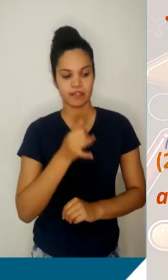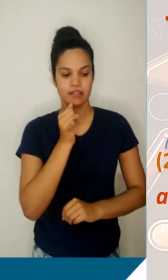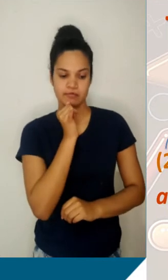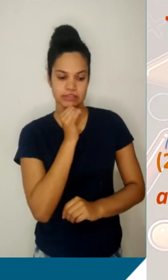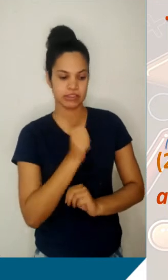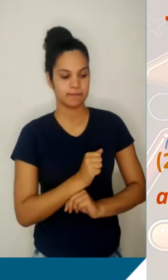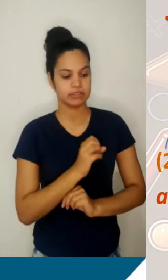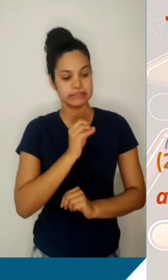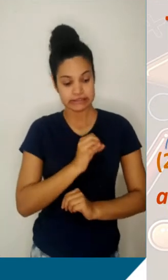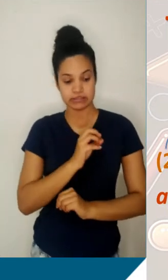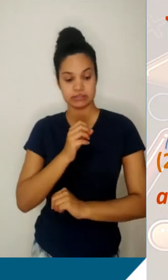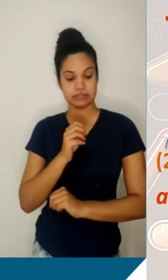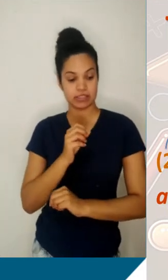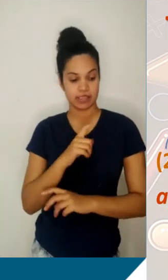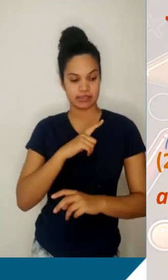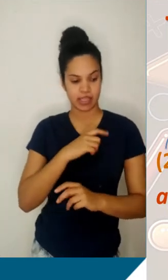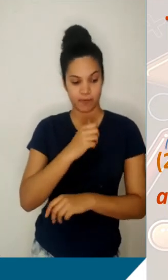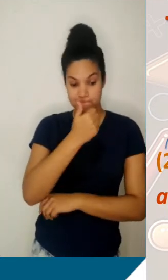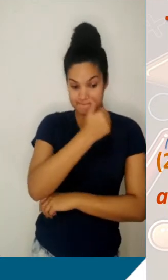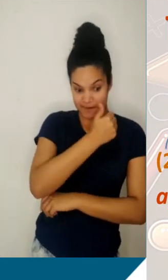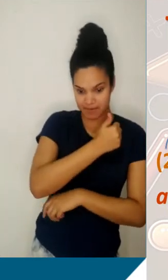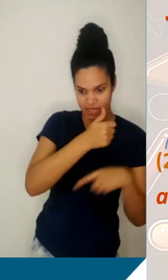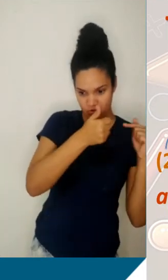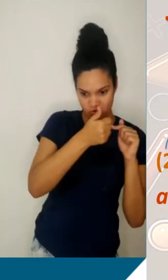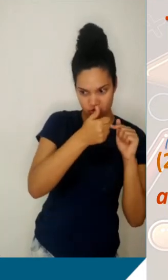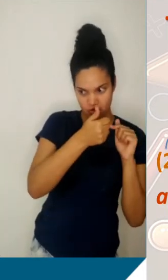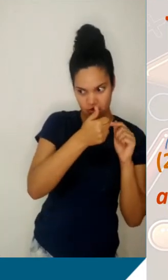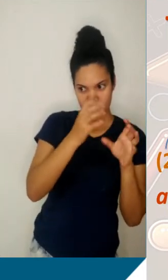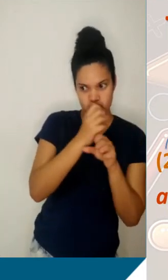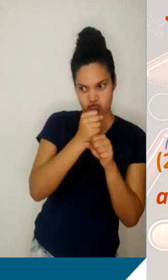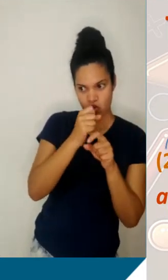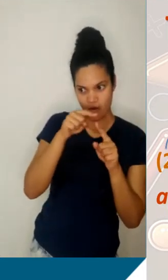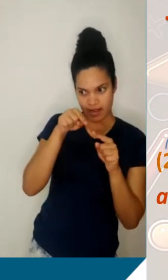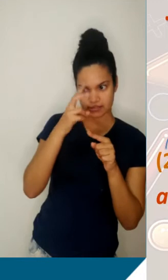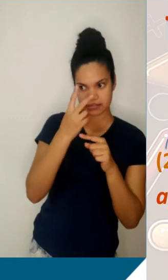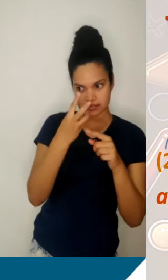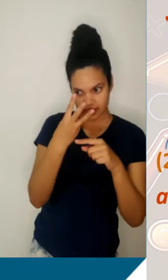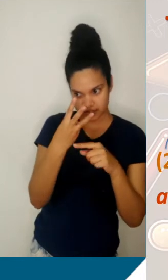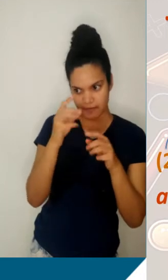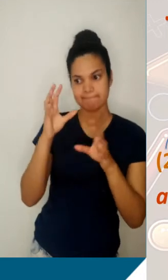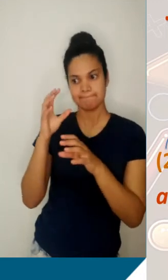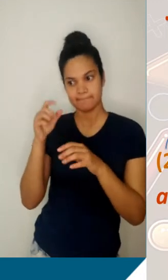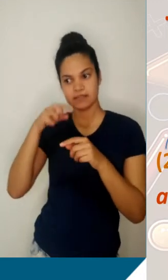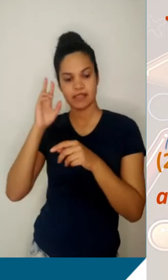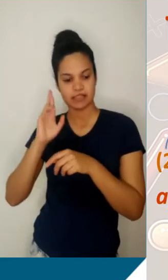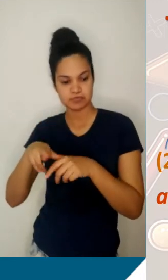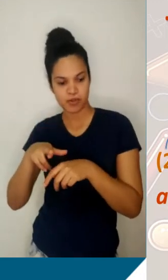primeiro termo, nós chegamos no segundo. Agora, reparem que do segundo para o terceiro termo, nós também